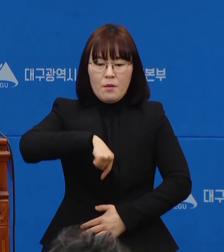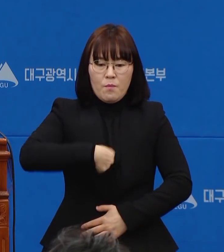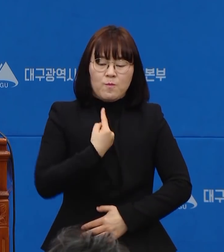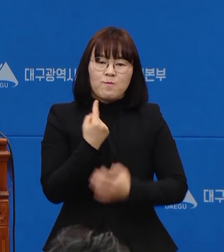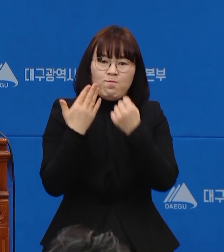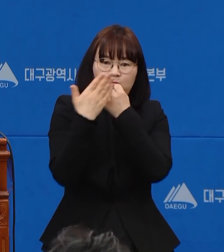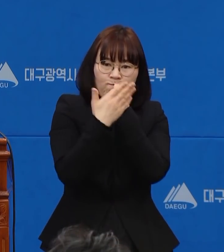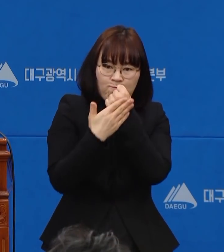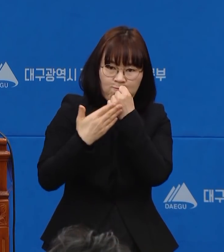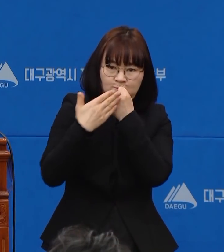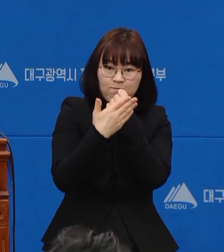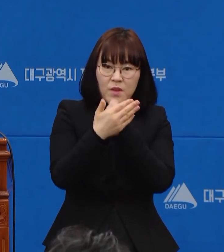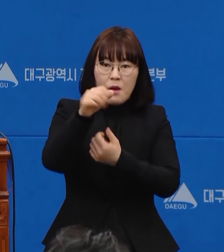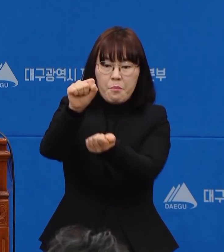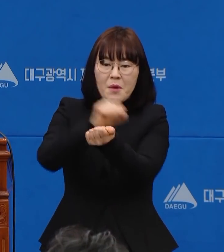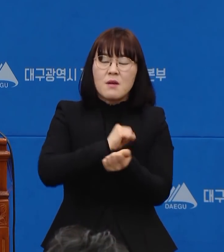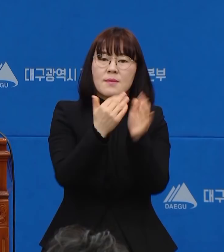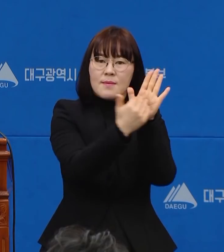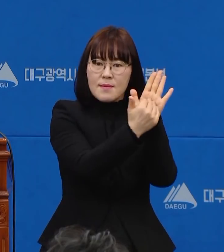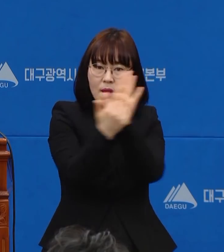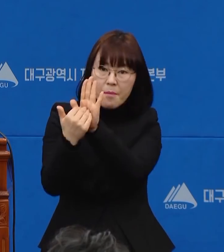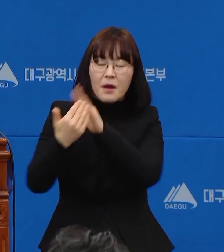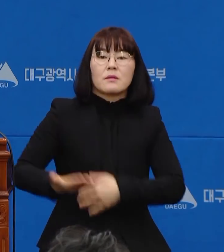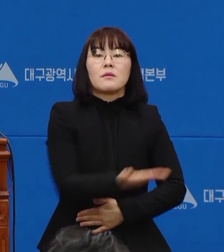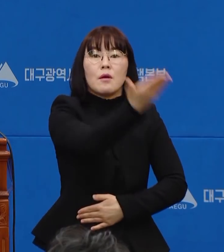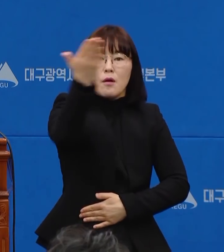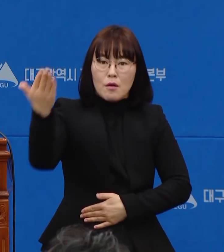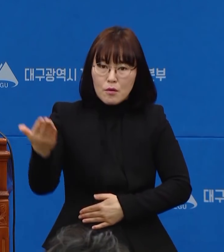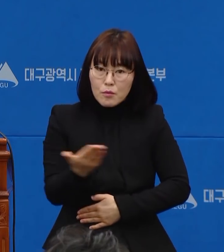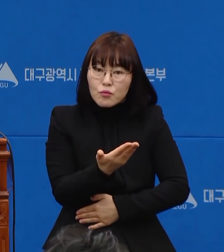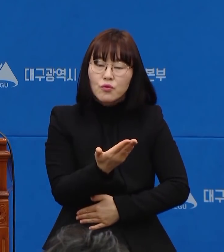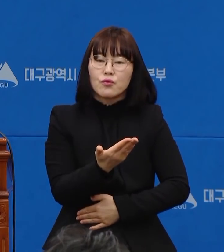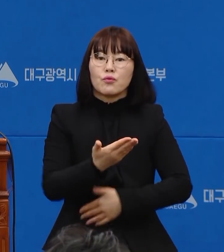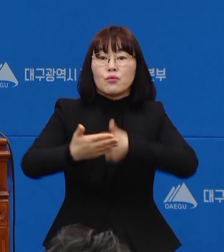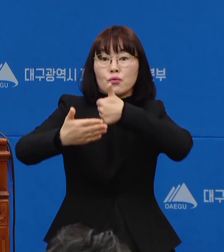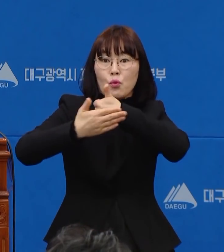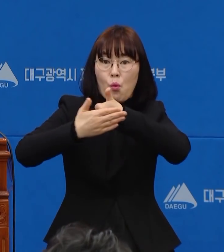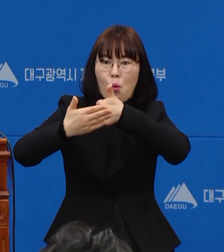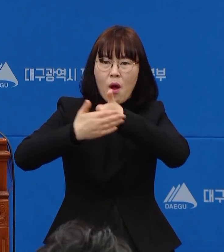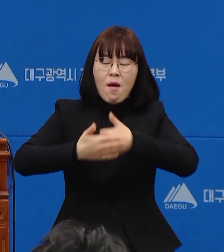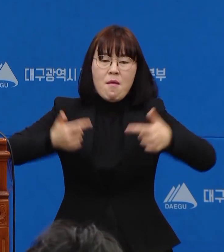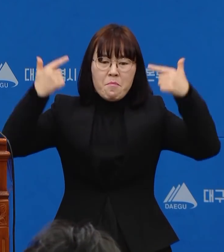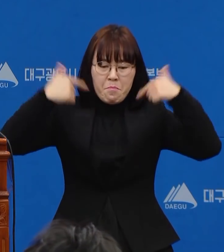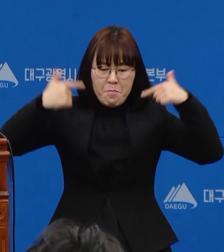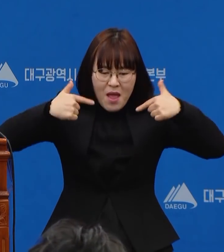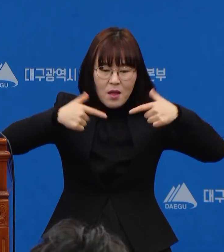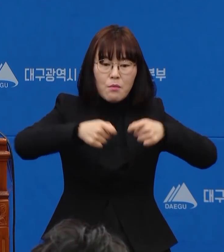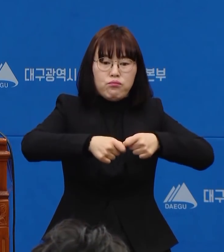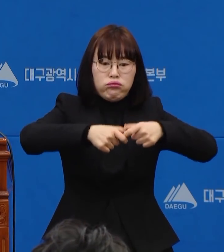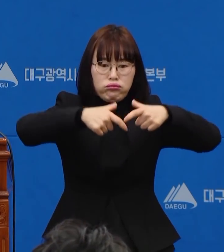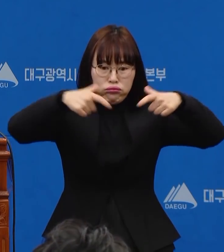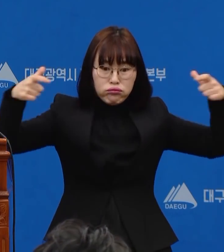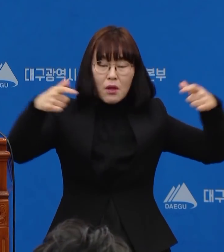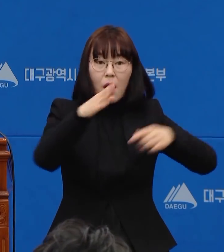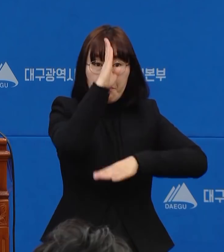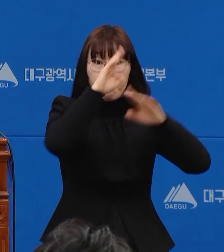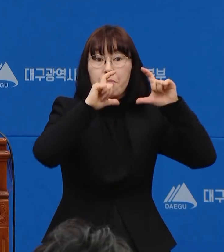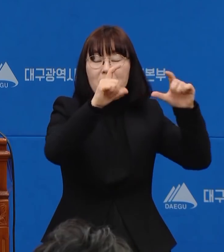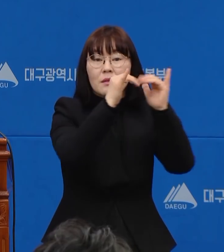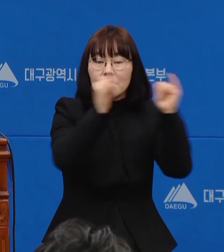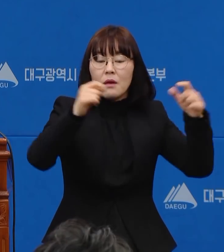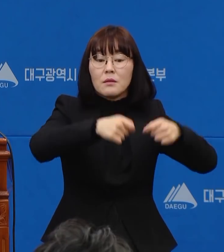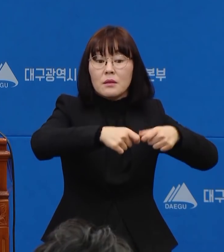방역의 주체가 되어주신 시민 여러분들 덕분에 그동안 매일 급증하기만 했던 확진자 증가세가